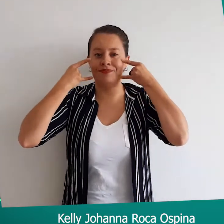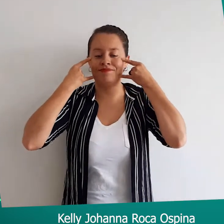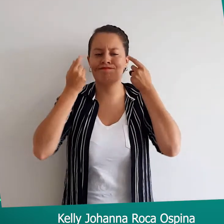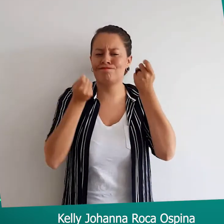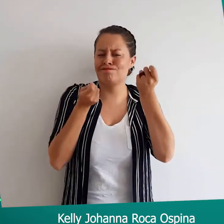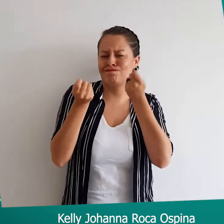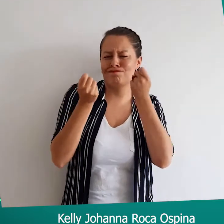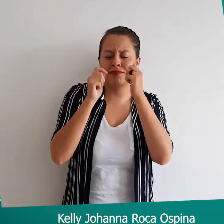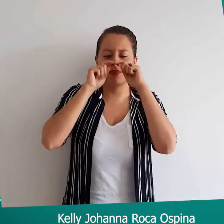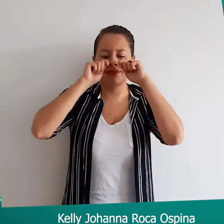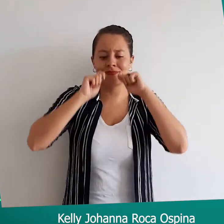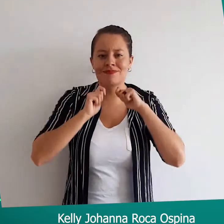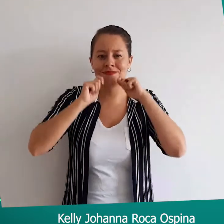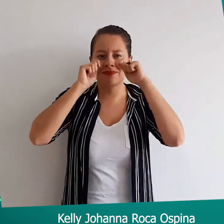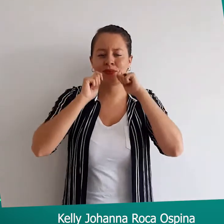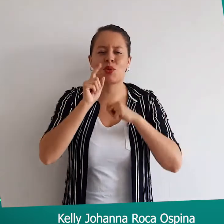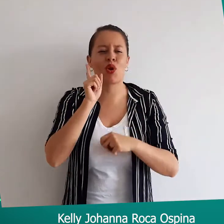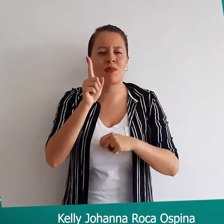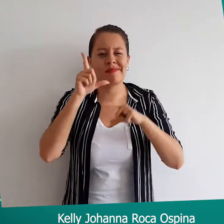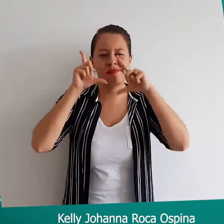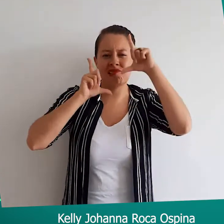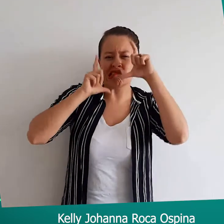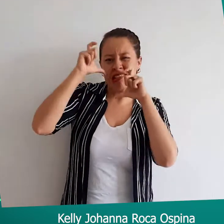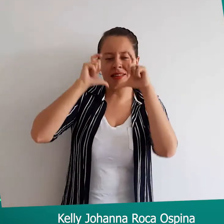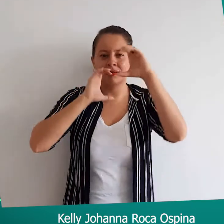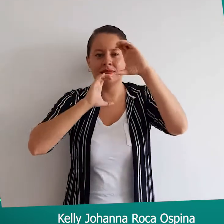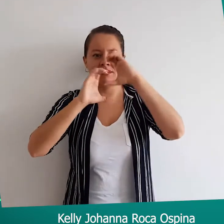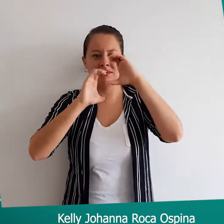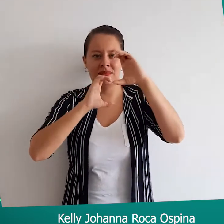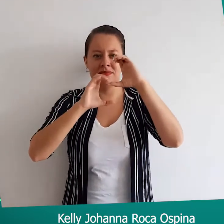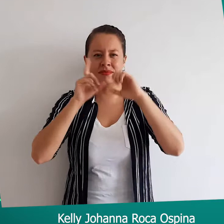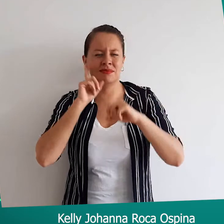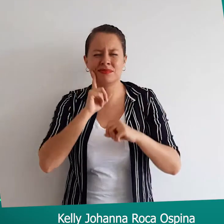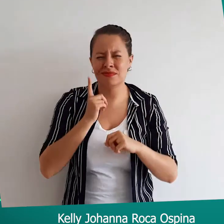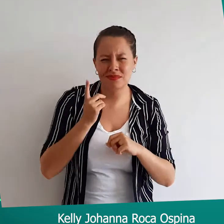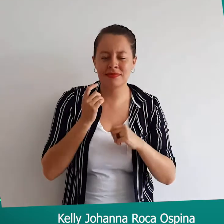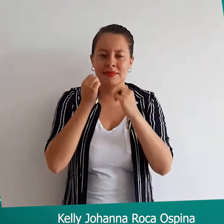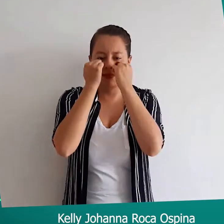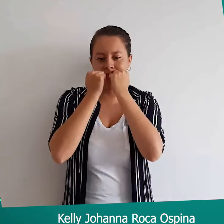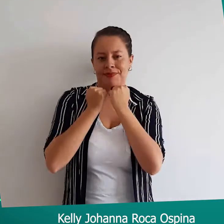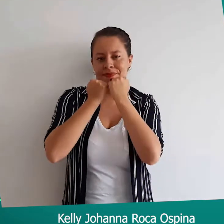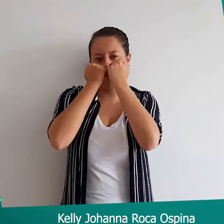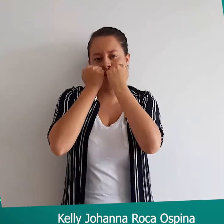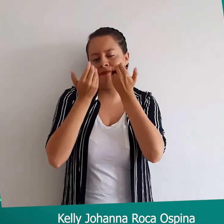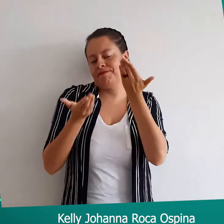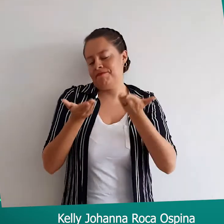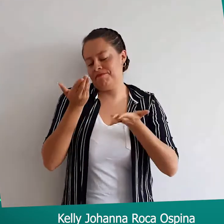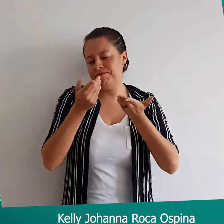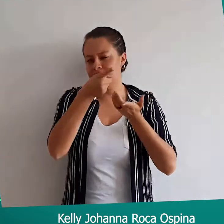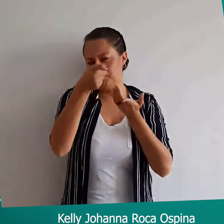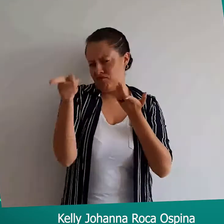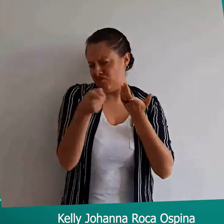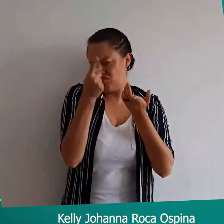una persona sorda, evite el uso de tapabocas. La persona no puede ver los gestos.